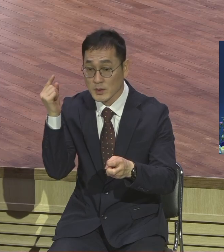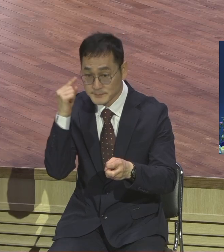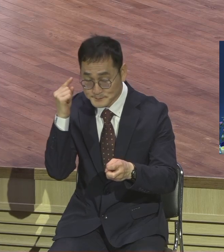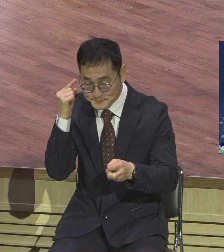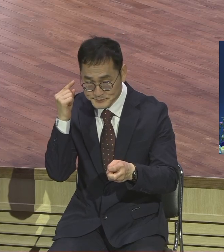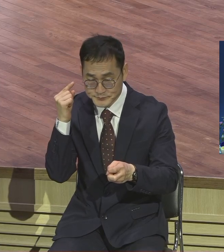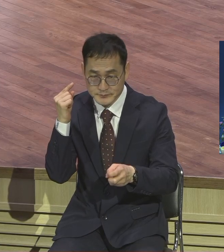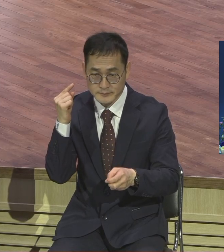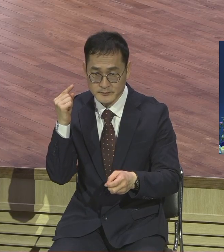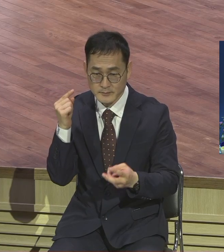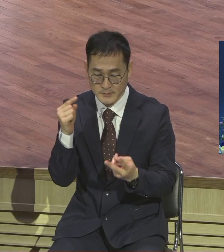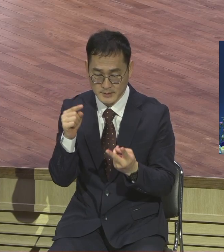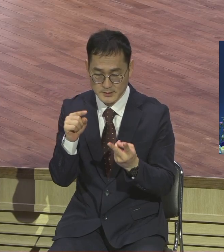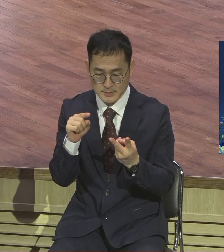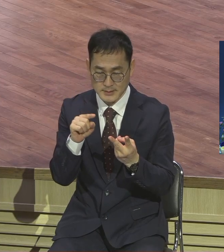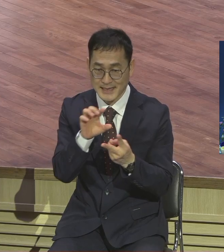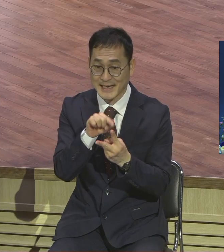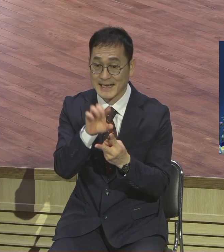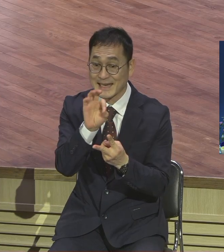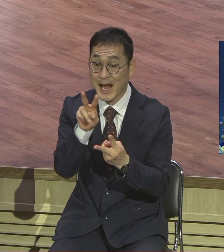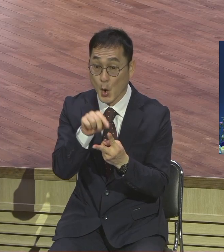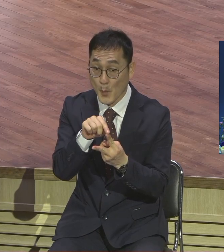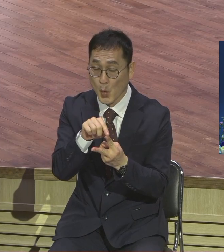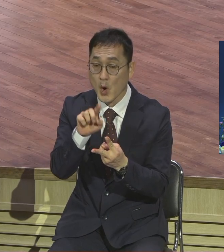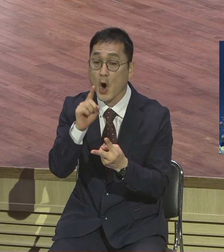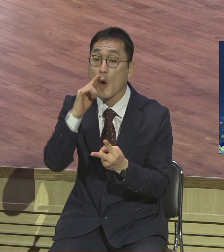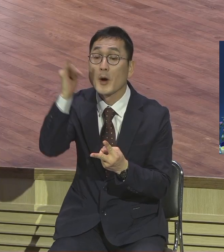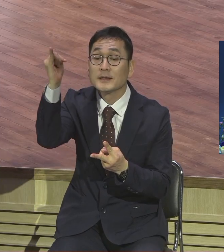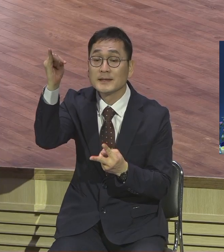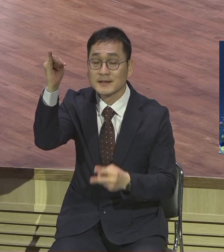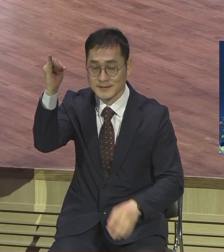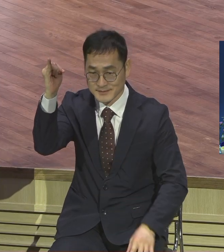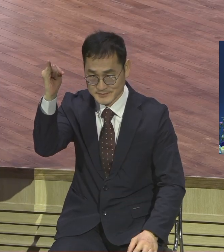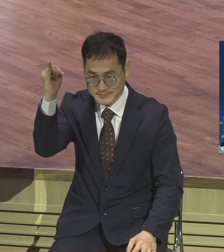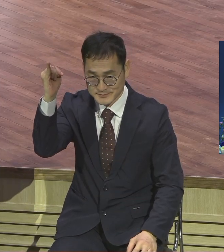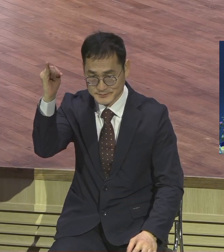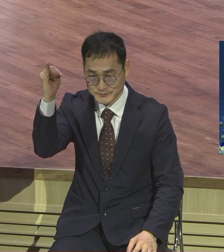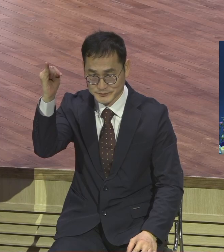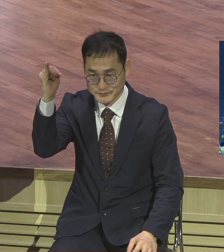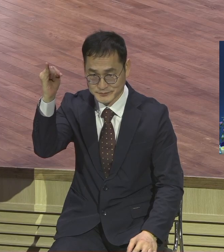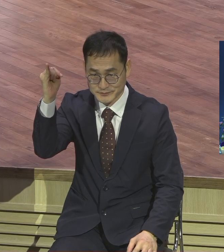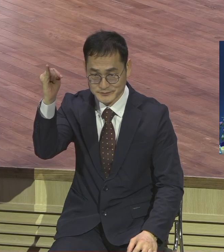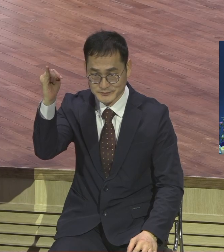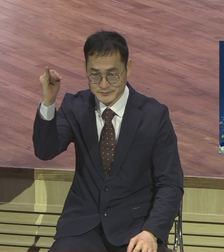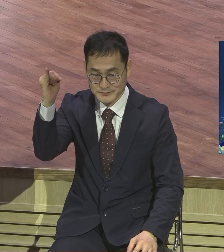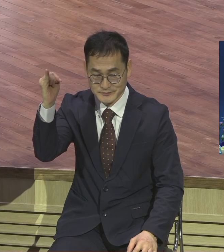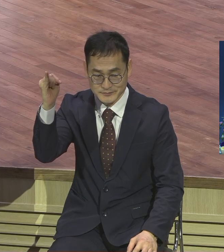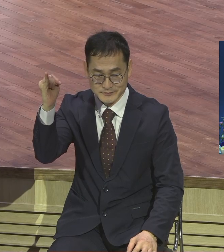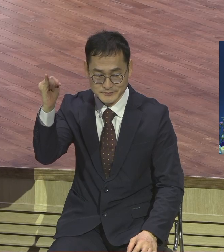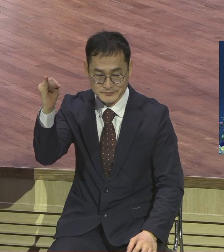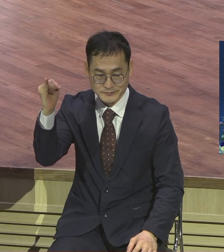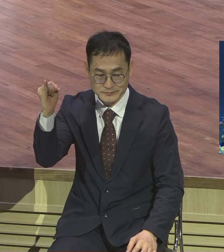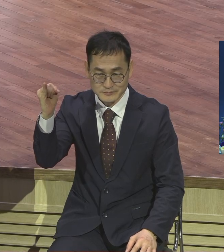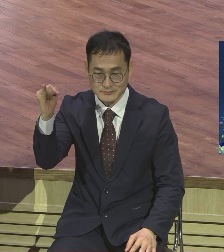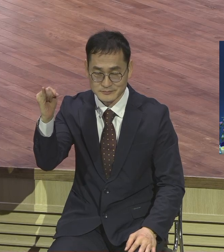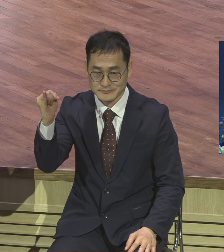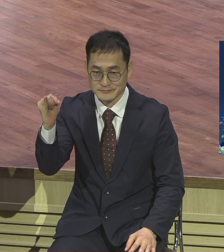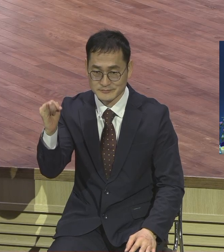야거보의 어머니가 또 났습니다 그래가지고 예수님이 보니까 유명하게 됐단 말이에요 막 전국이 난리란 말이에요 가는